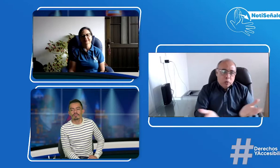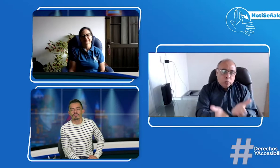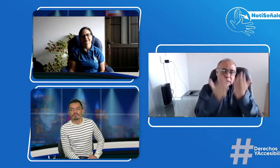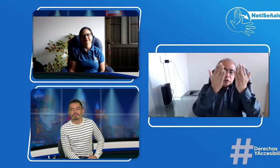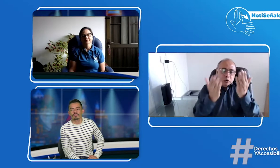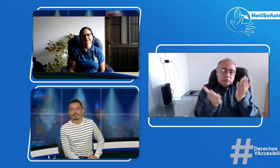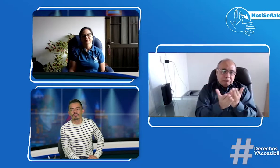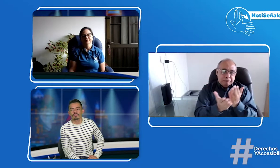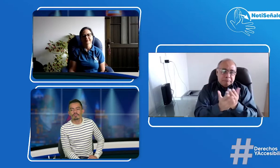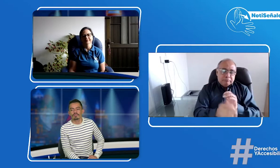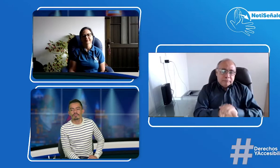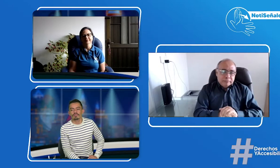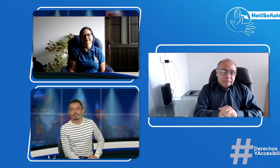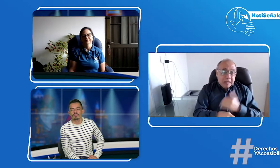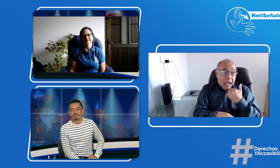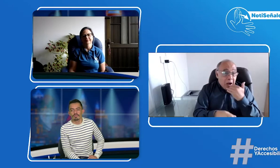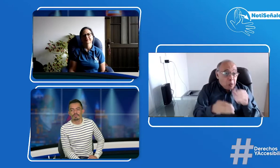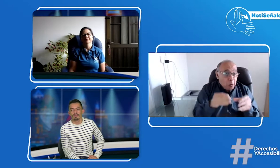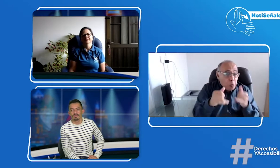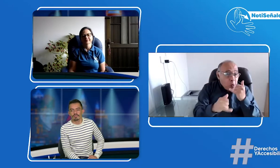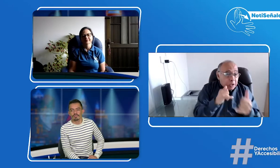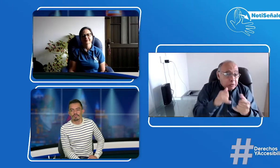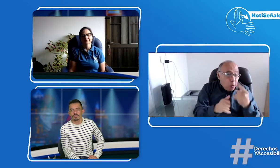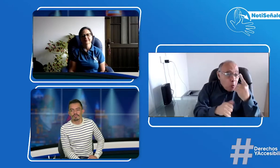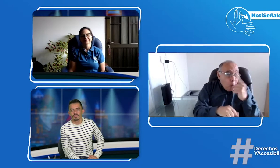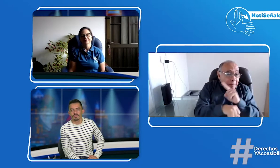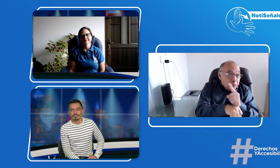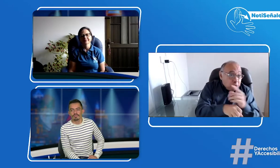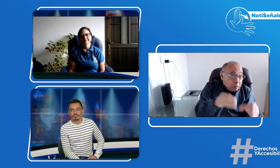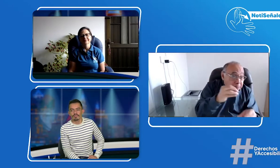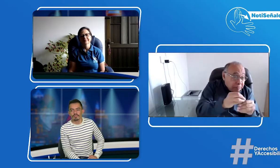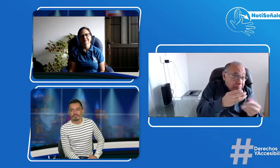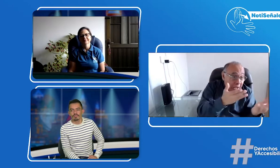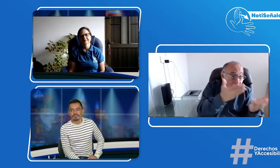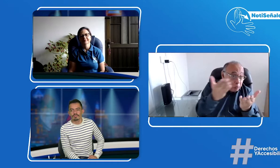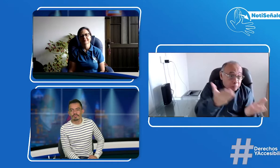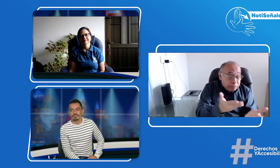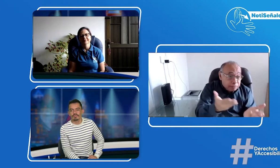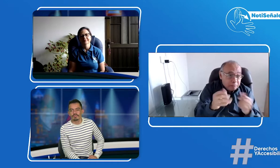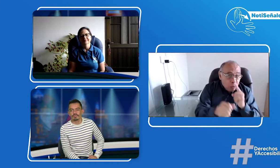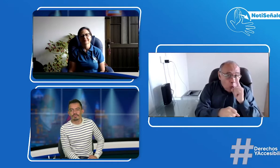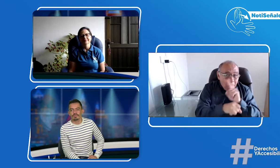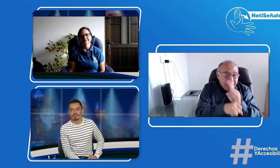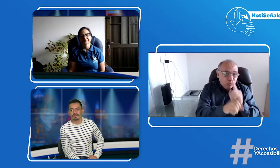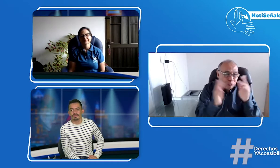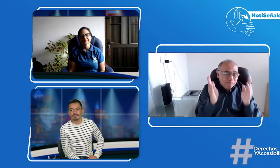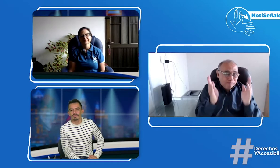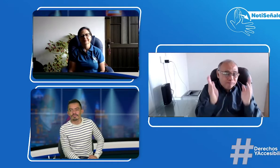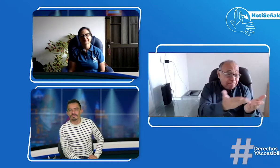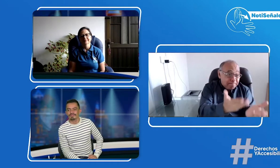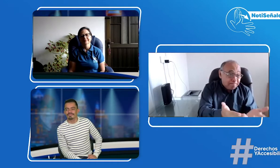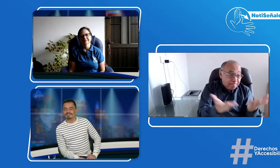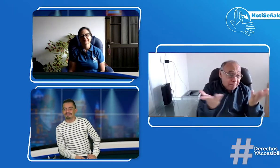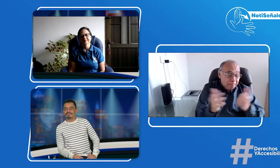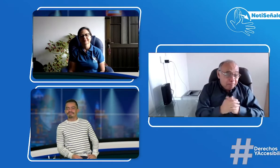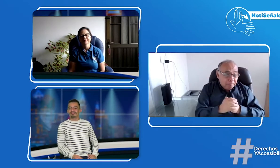como tal en esta comisión que busca el mejoramiento de la educación. No sé si quisieran utilizar un último minuto para añadir algo más.